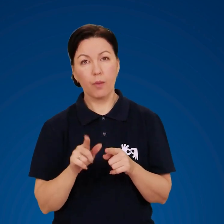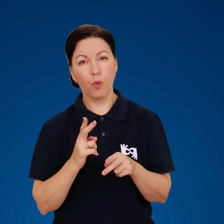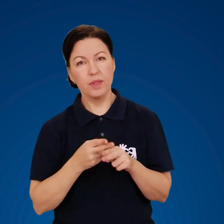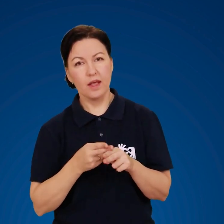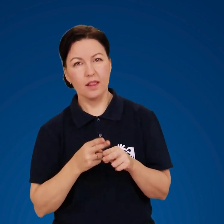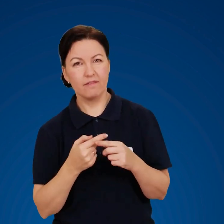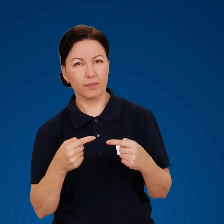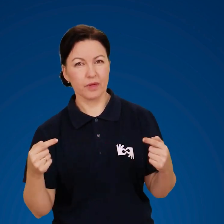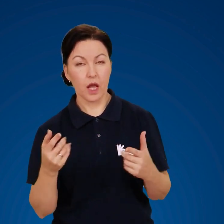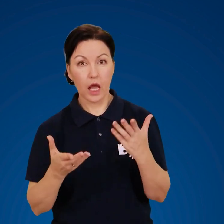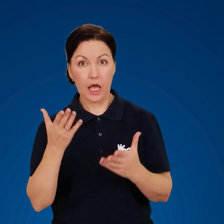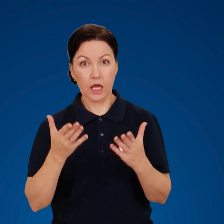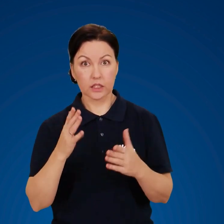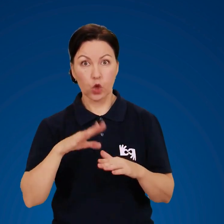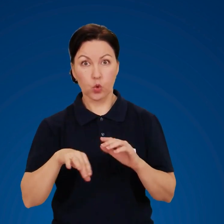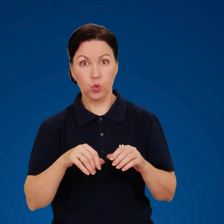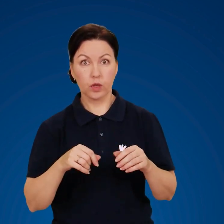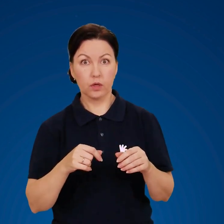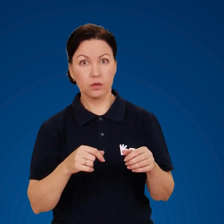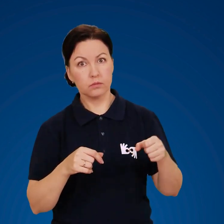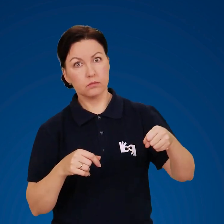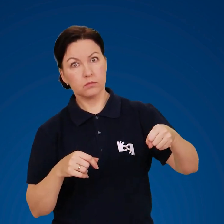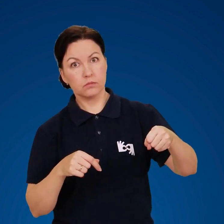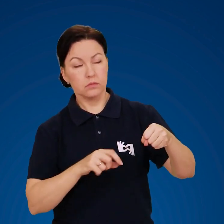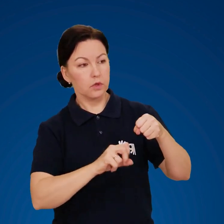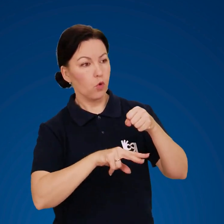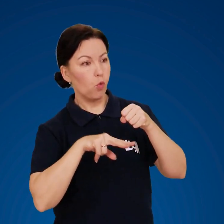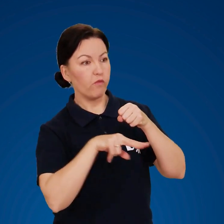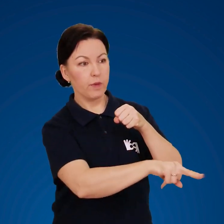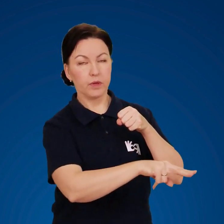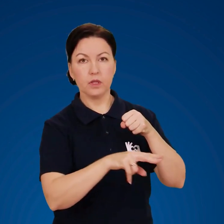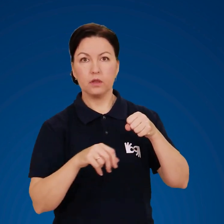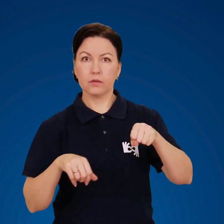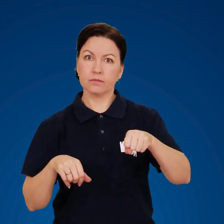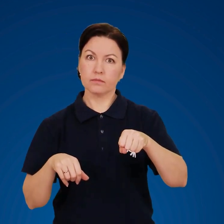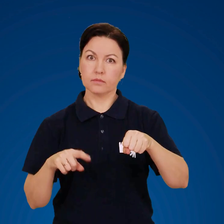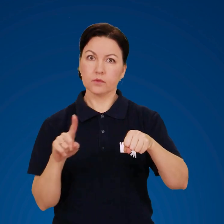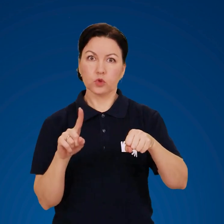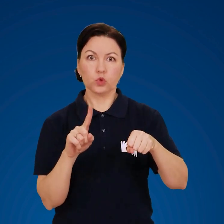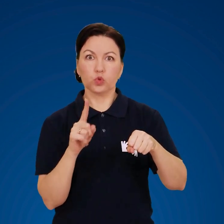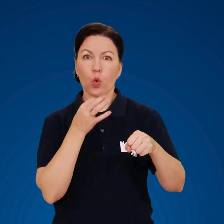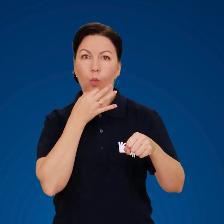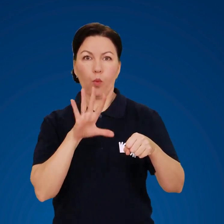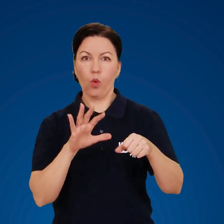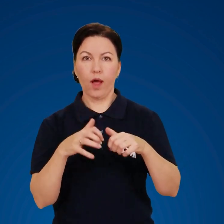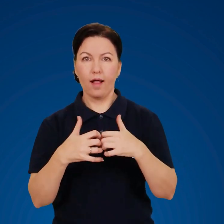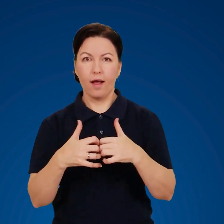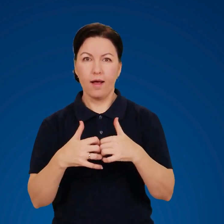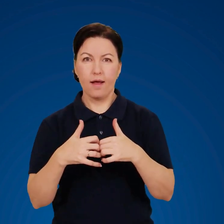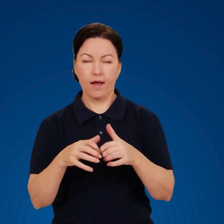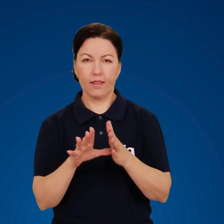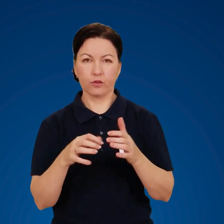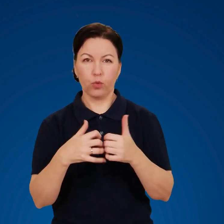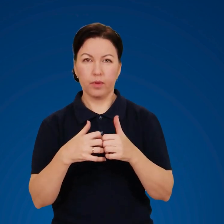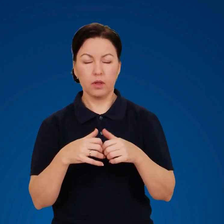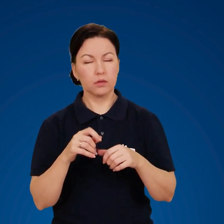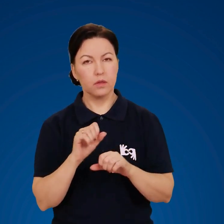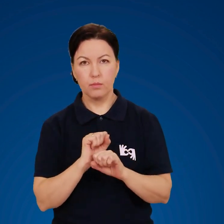якщо у вас в руках електроприлад, увімкнений у мережу. Не торкайтеся